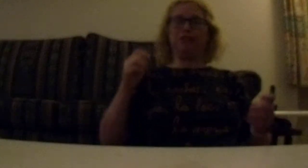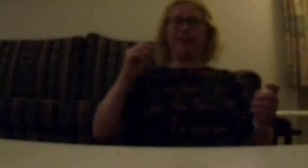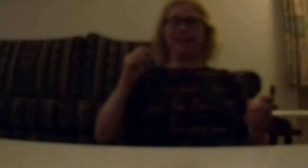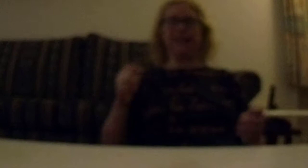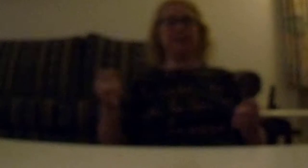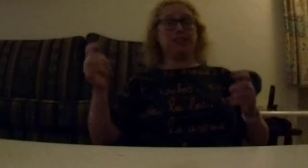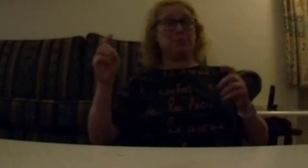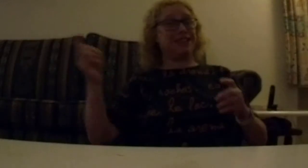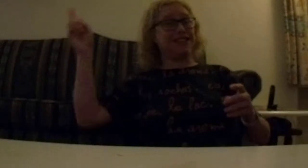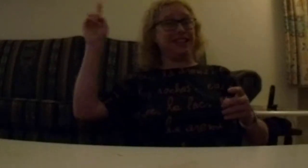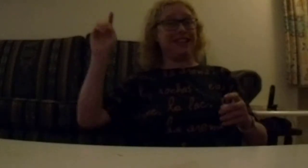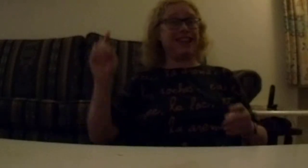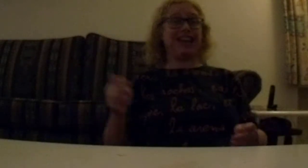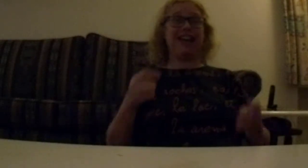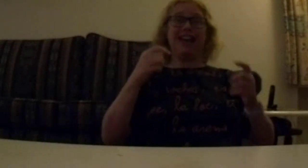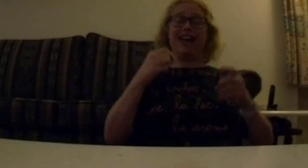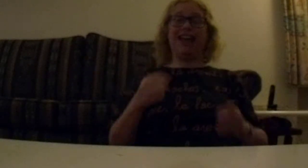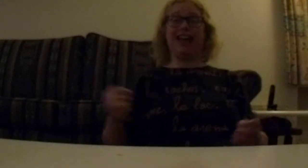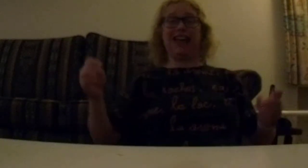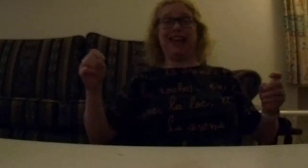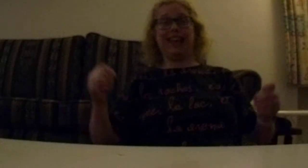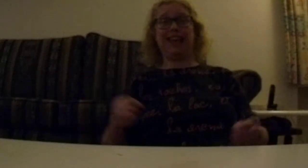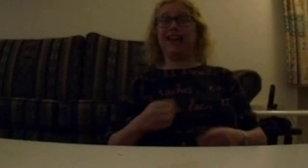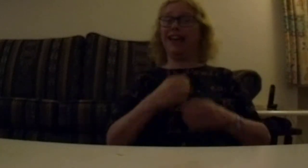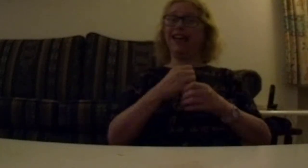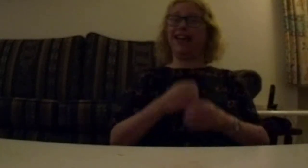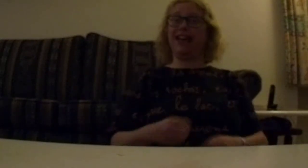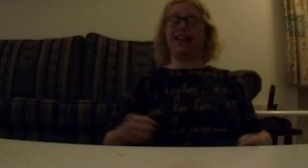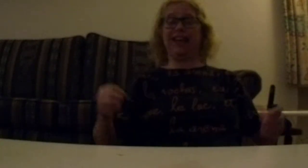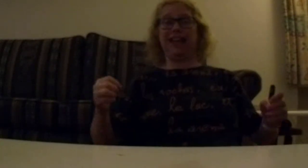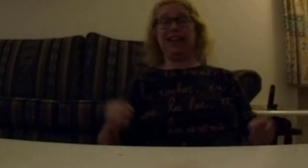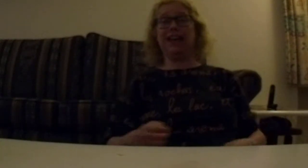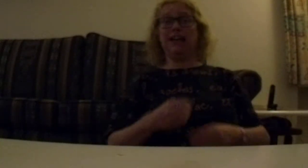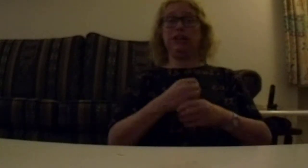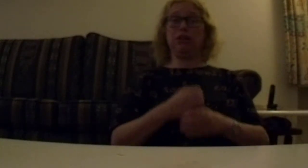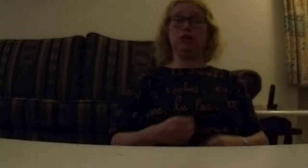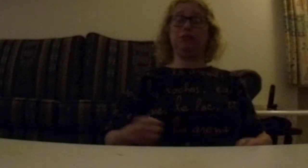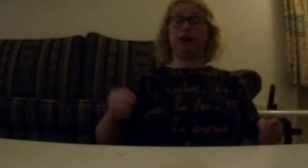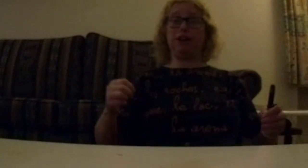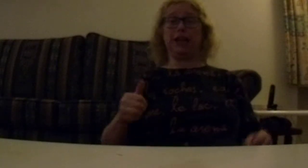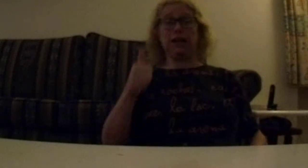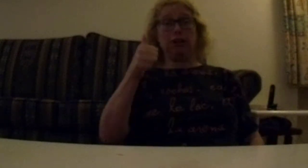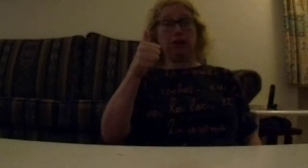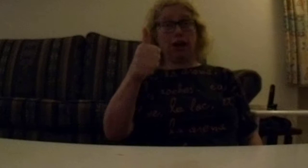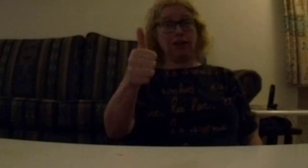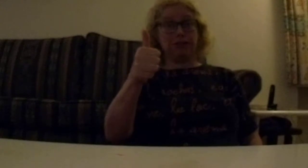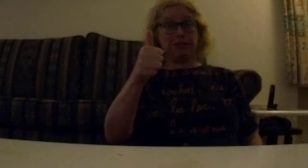vaninkel is de beste je hé hé hé hé hé je ja een vaninkel is